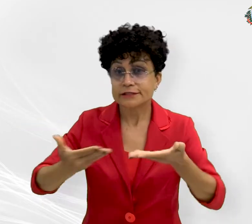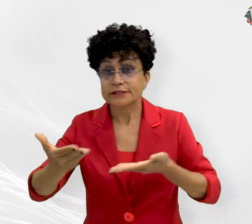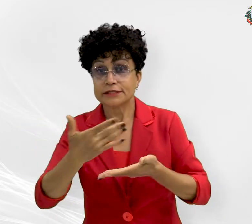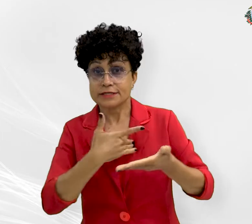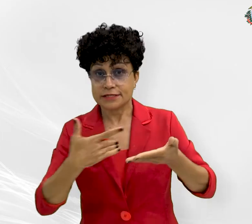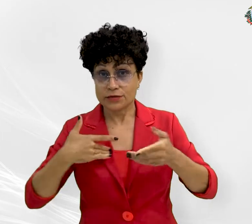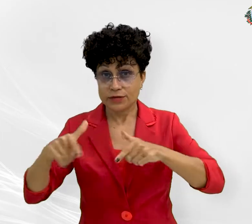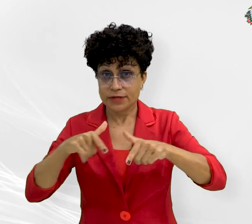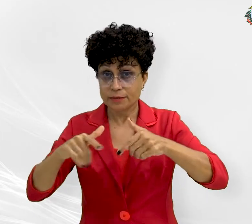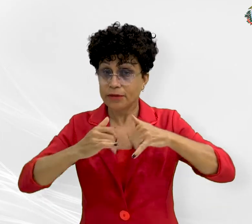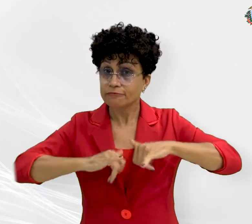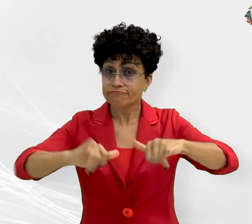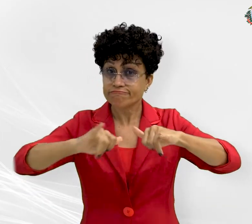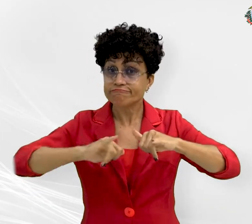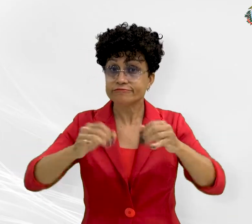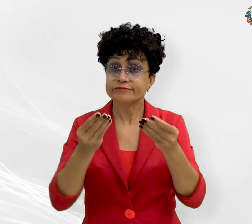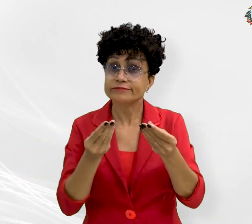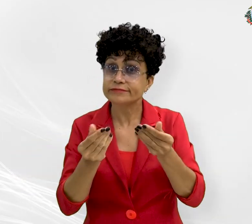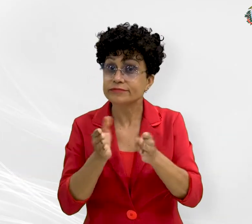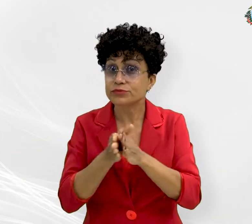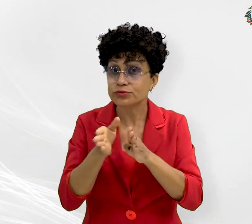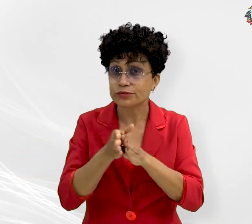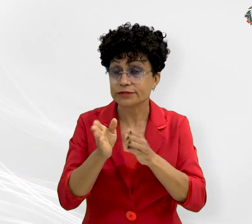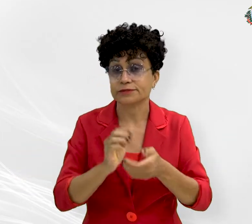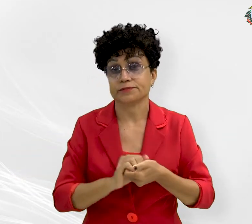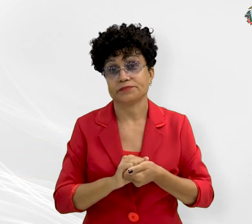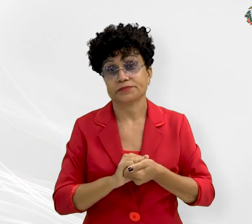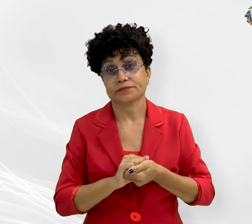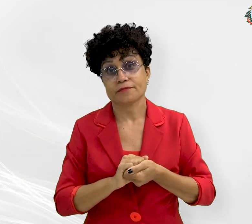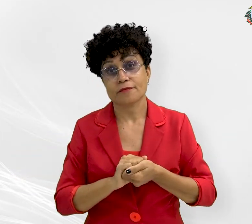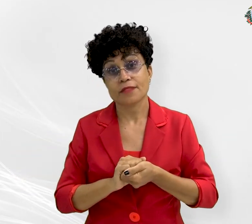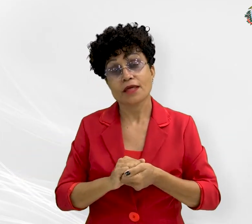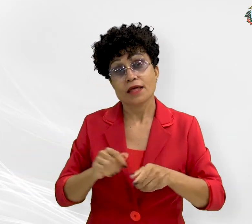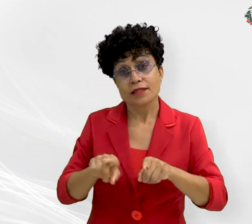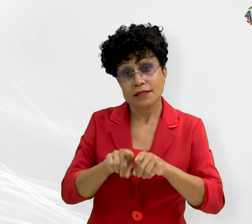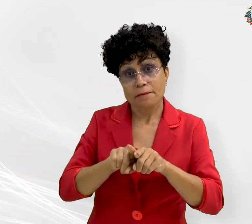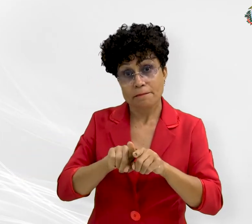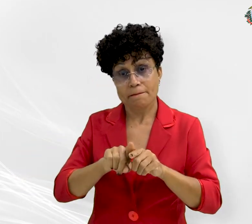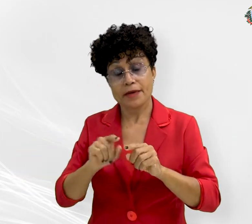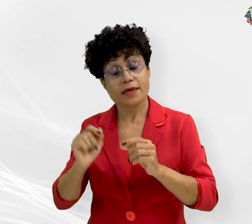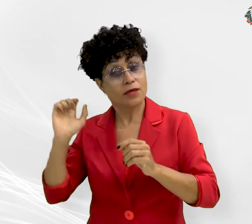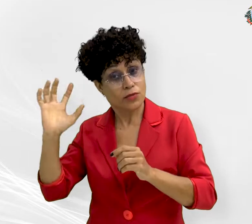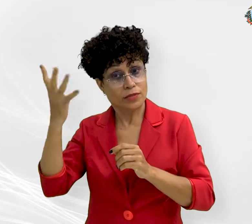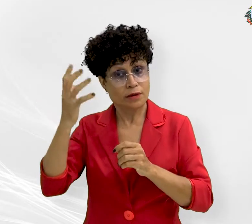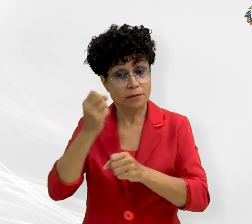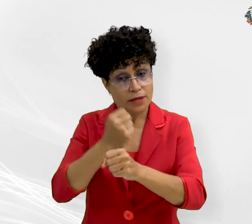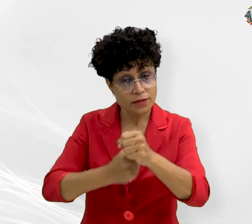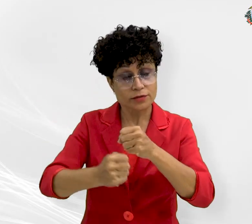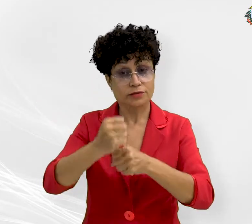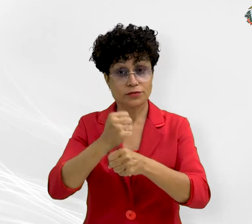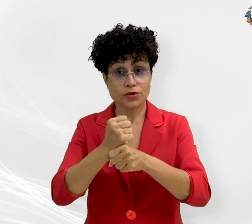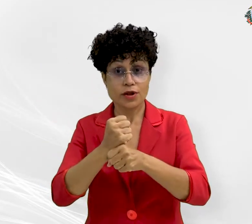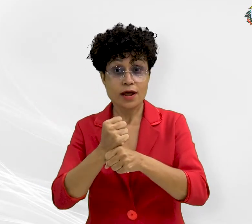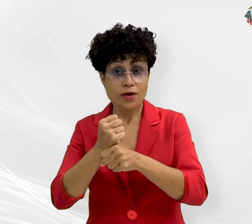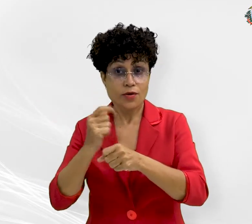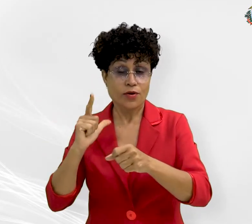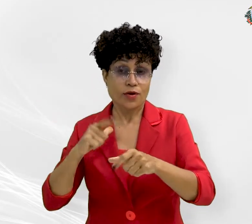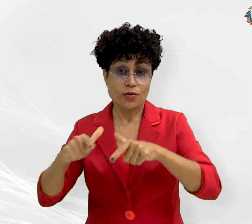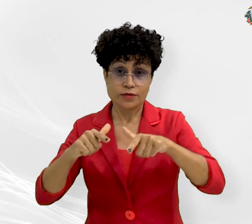saúde no trabalho e campanha e sensibilização. A Promotora de Justiça ressalta que as ações realizadas no ano passado contemplaram